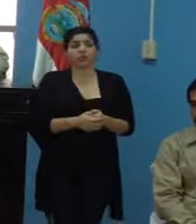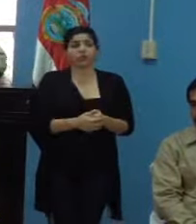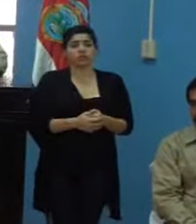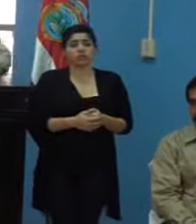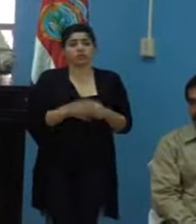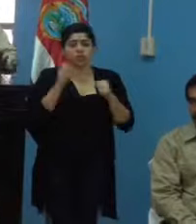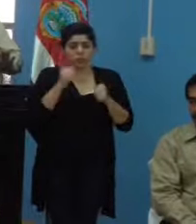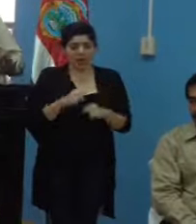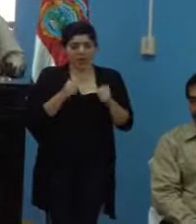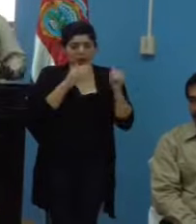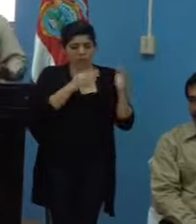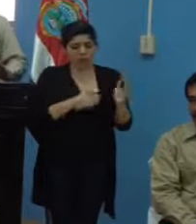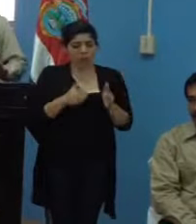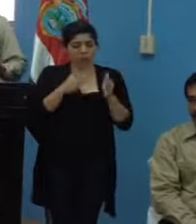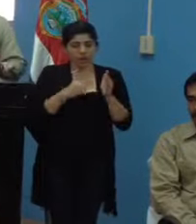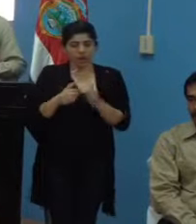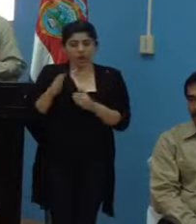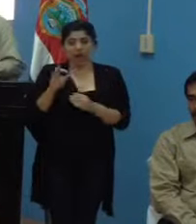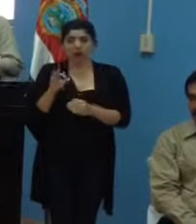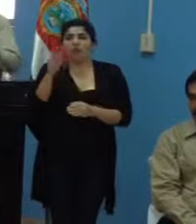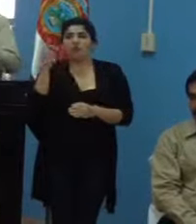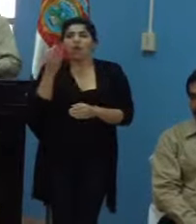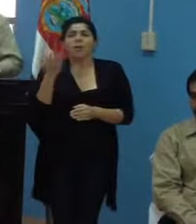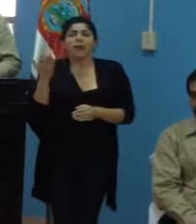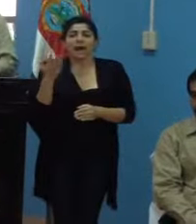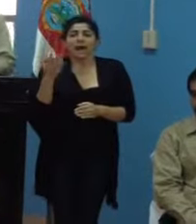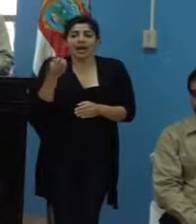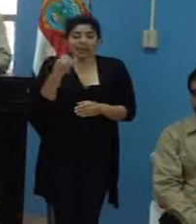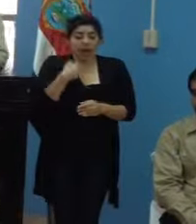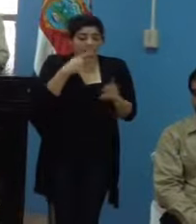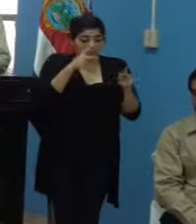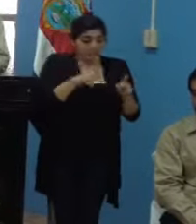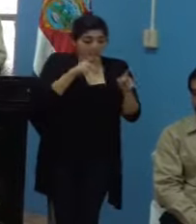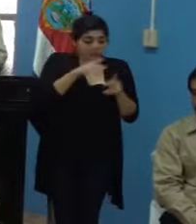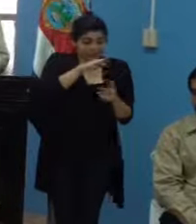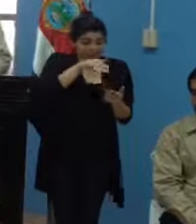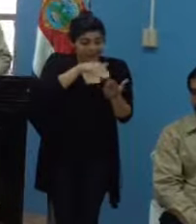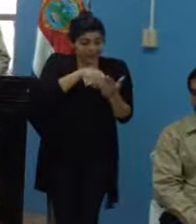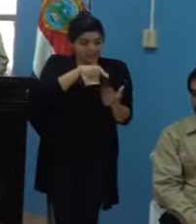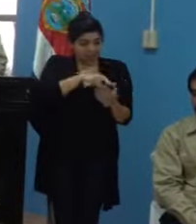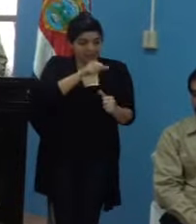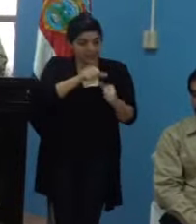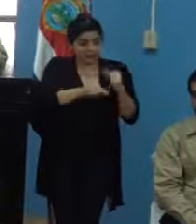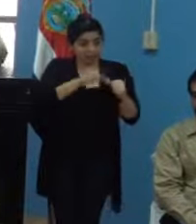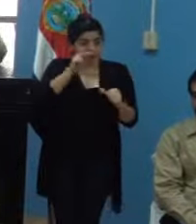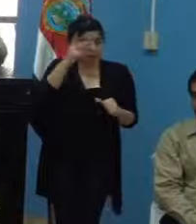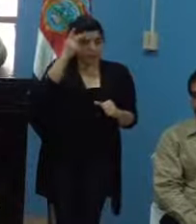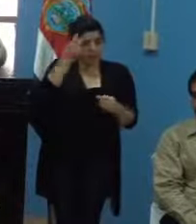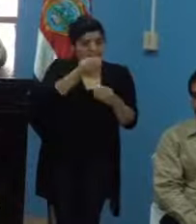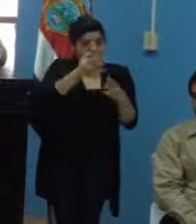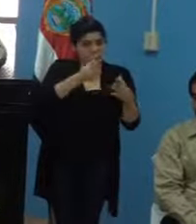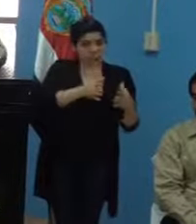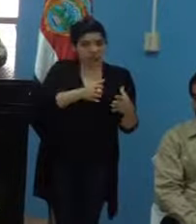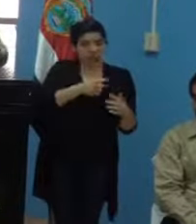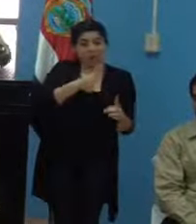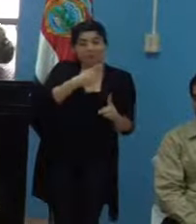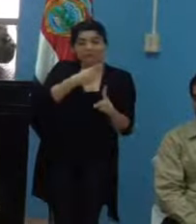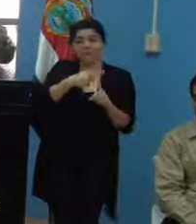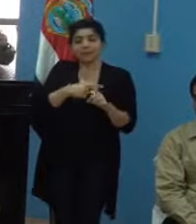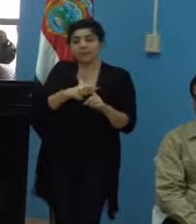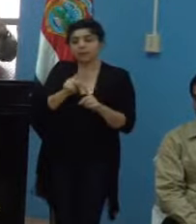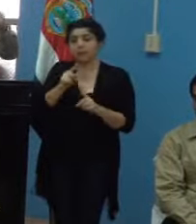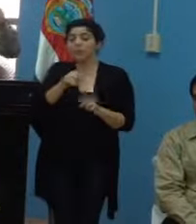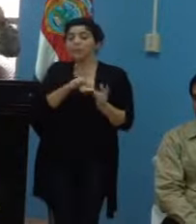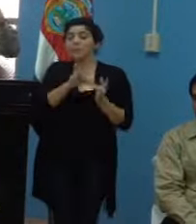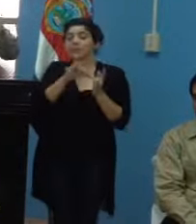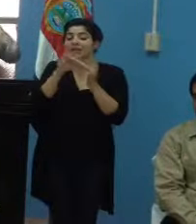se ordenan de forma tal que, teniendo a las personas como centro del esfuerzo de política pública y como uno de